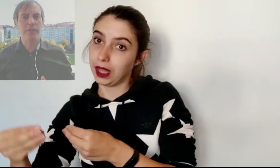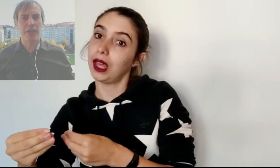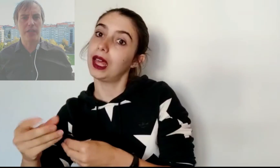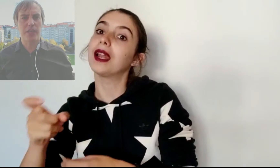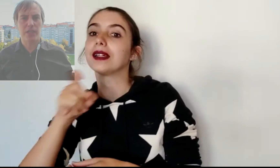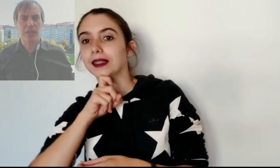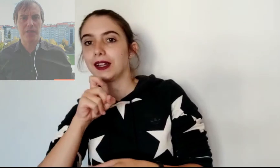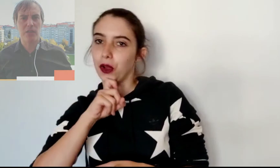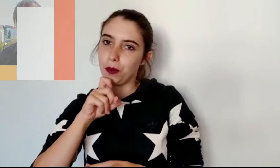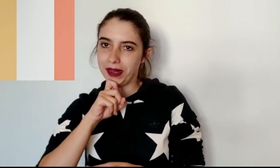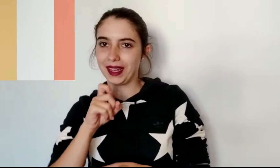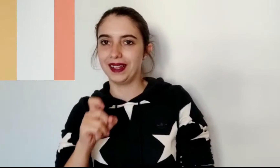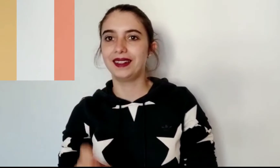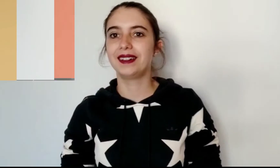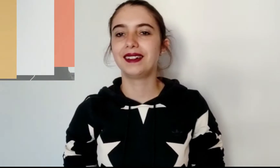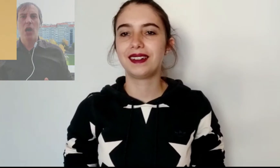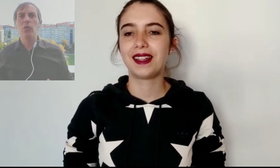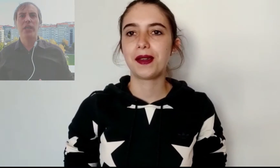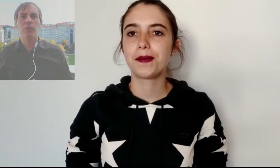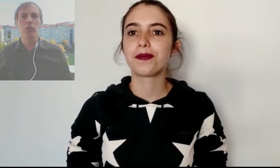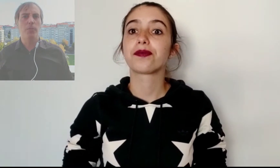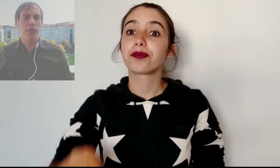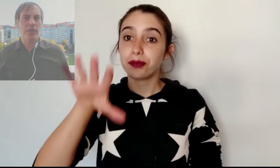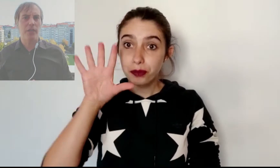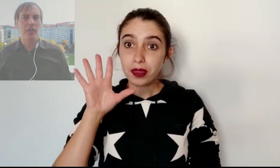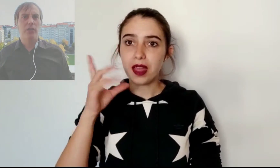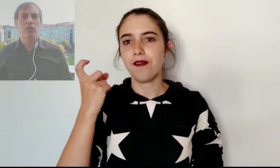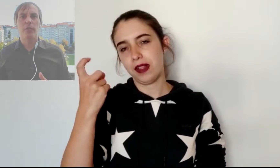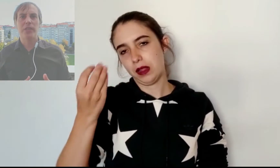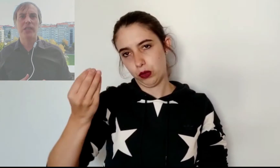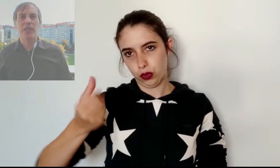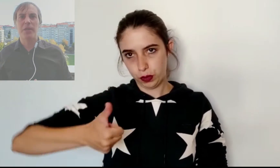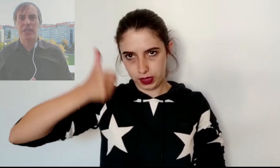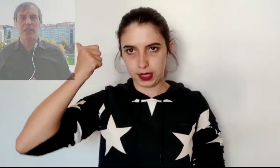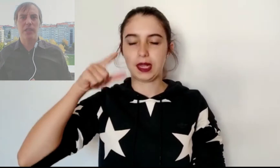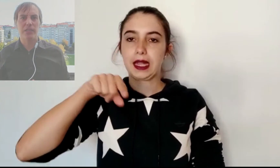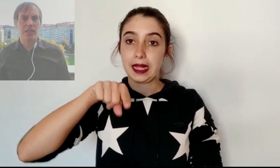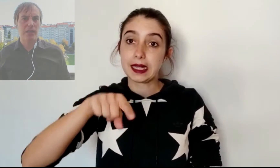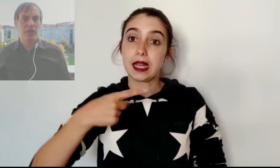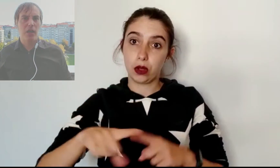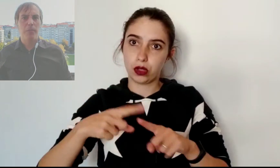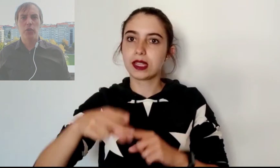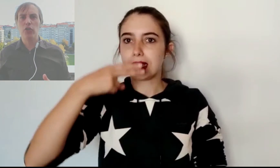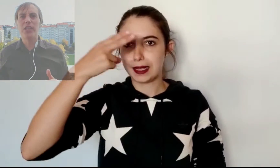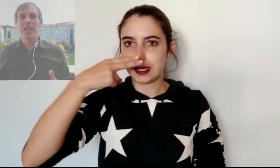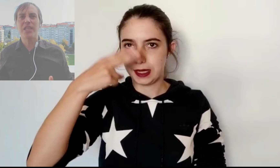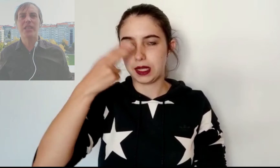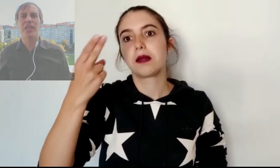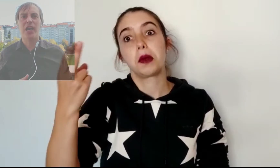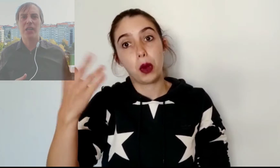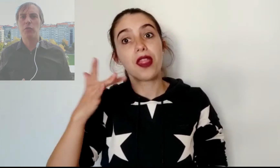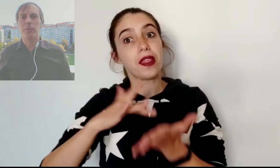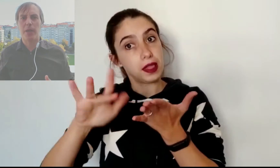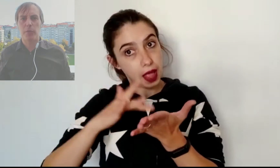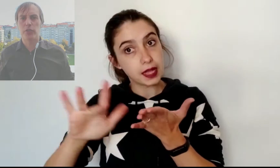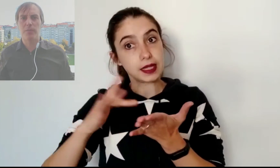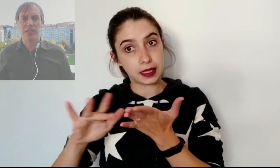diferente es hacerlo. Aún queda mucho por decir sobre este tema tan interesante, pero son detalles que dejaremos para próximas